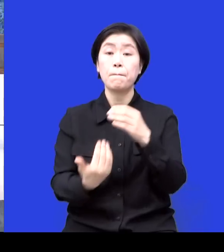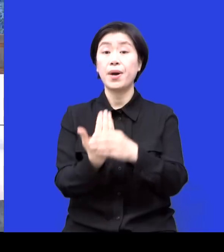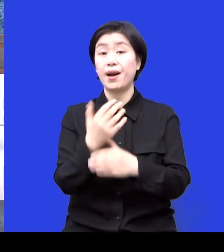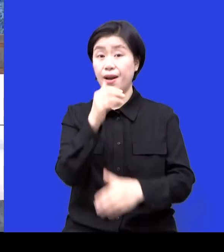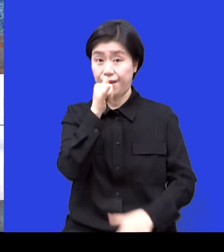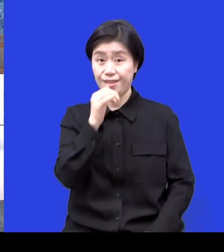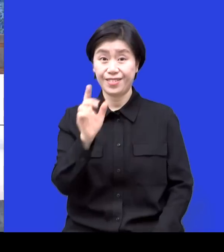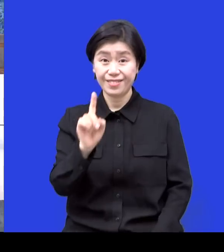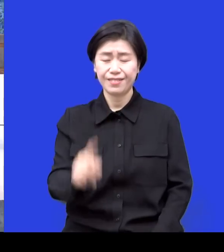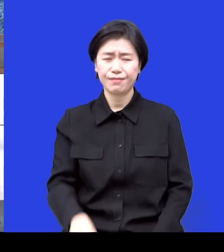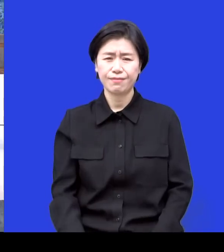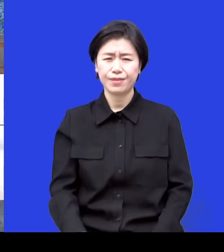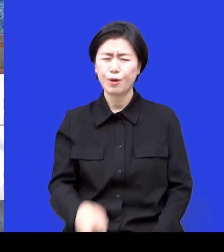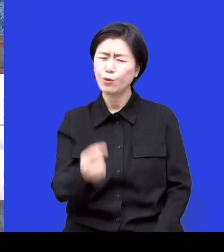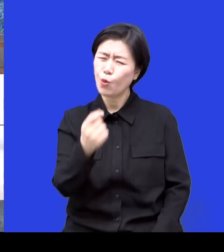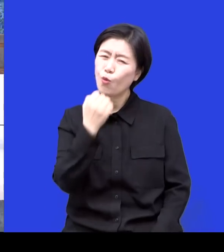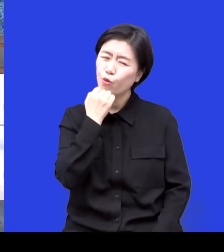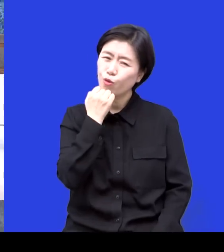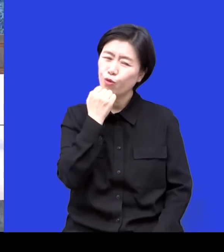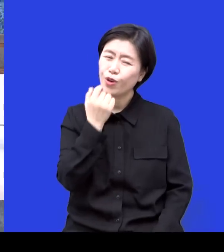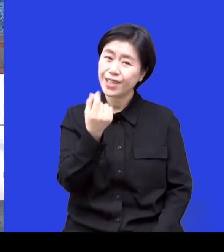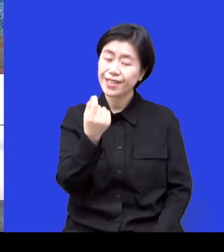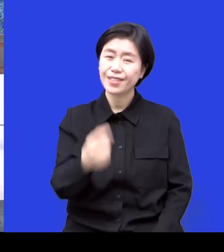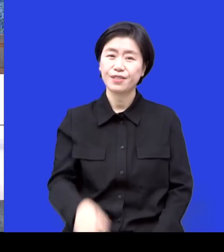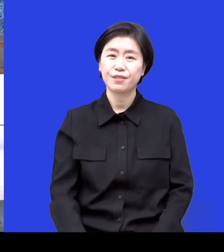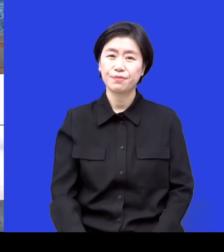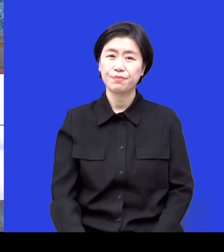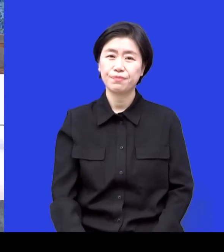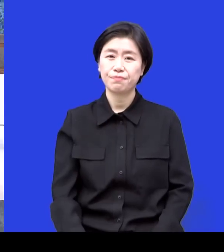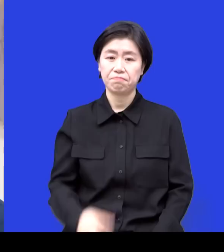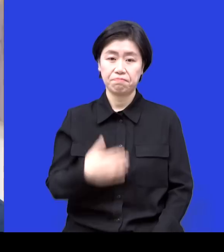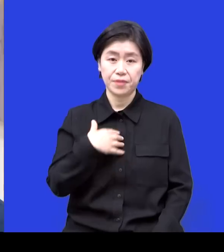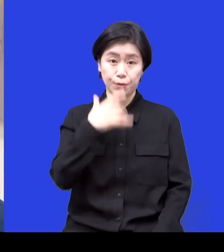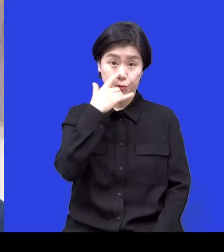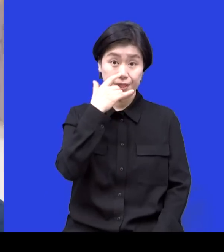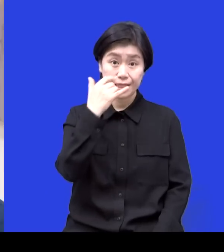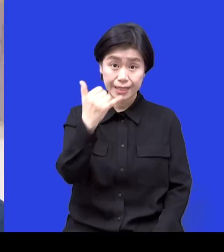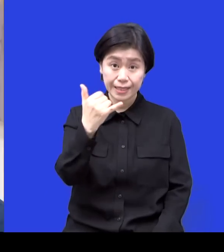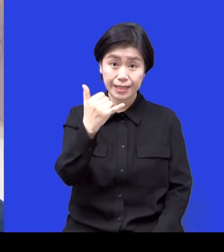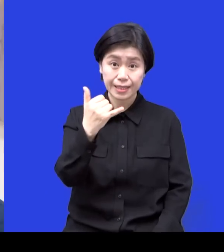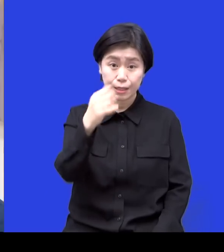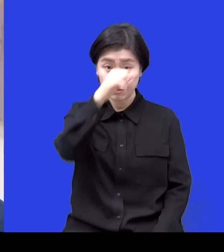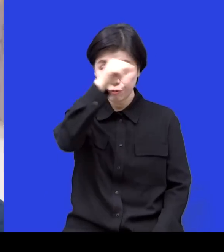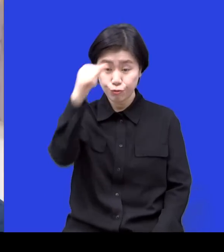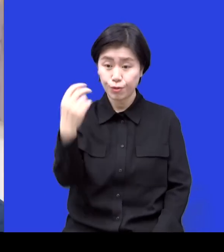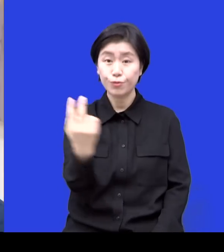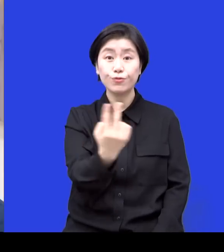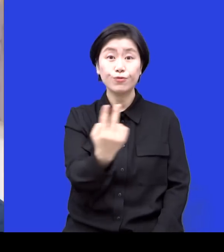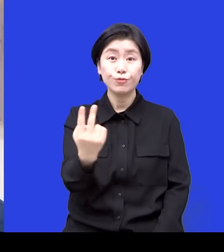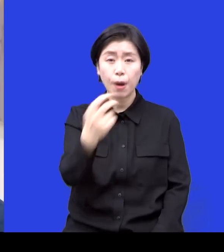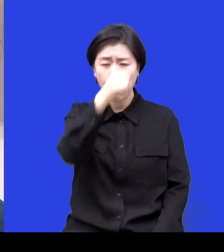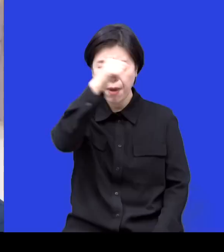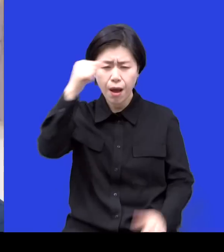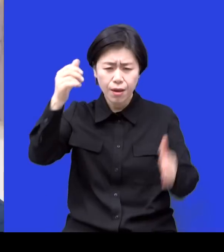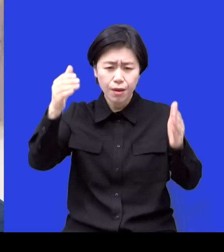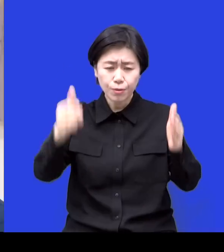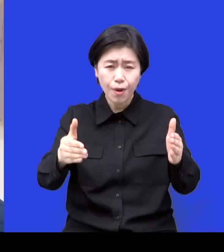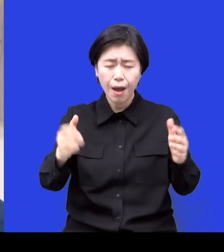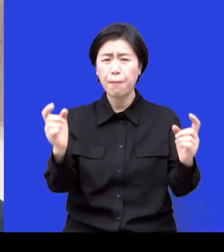이것도 좀 묶인 얘기이긴 한데 네 저희 부모님이 평생 싸우셨던 게 딱 한 가지예요 아버지가 이렇게 고물을